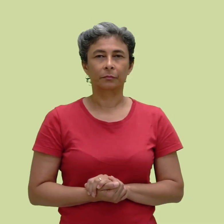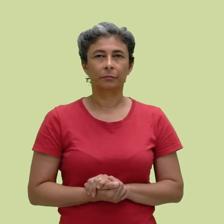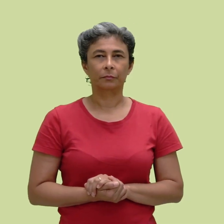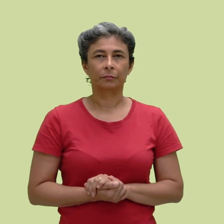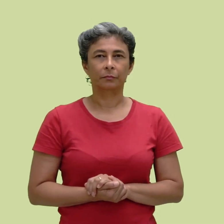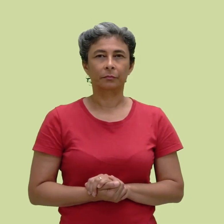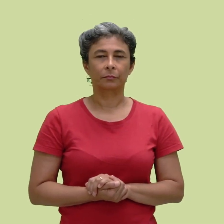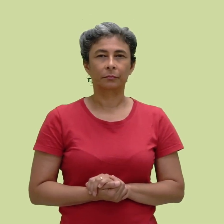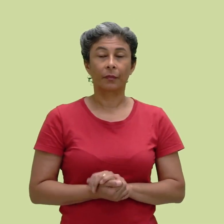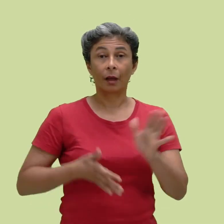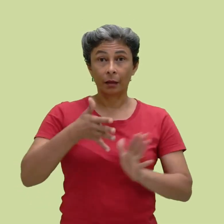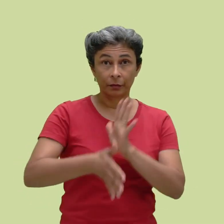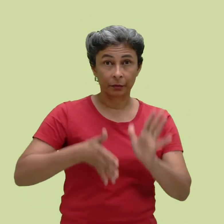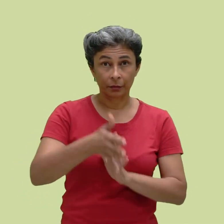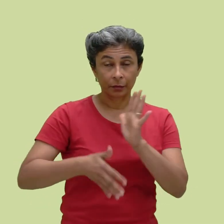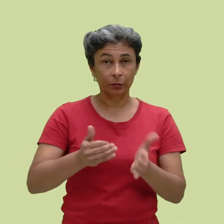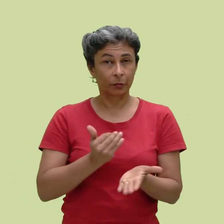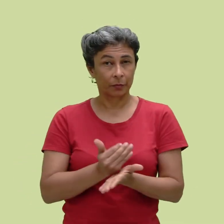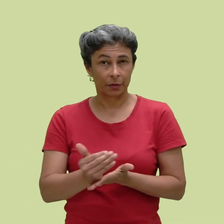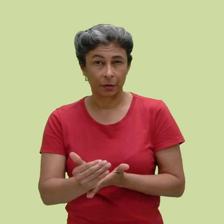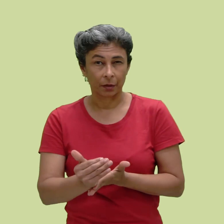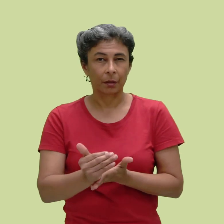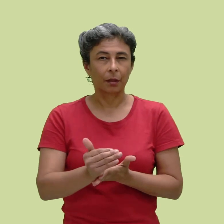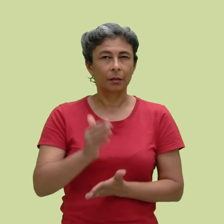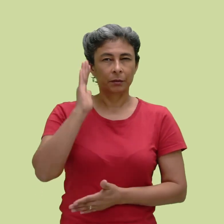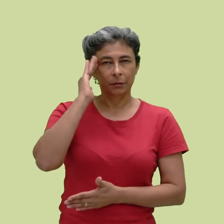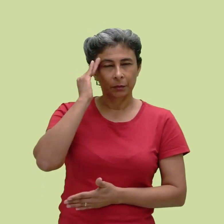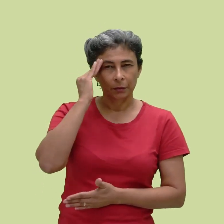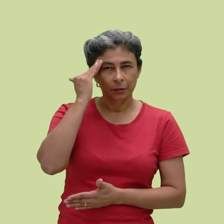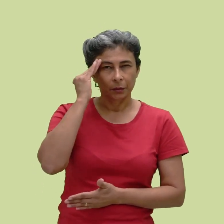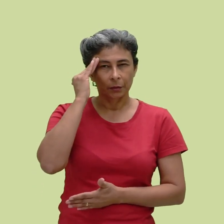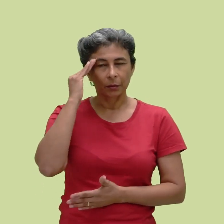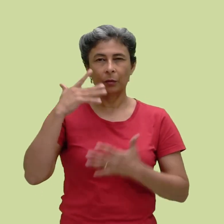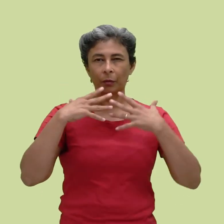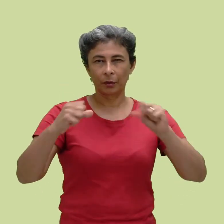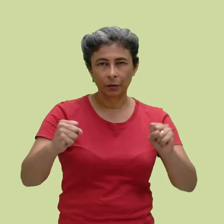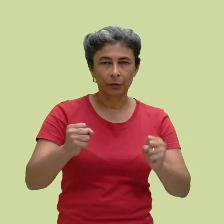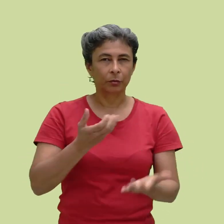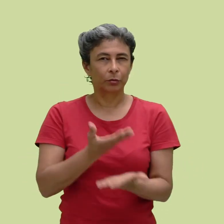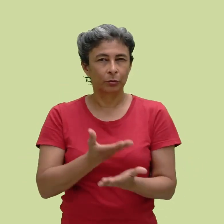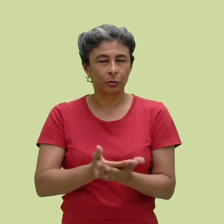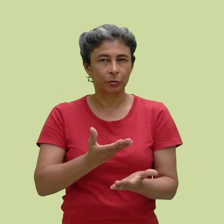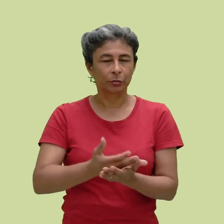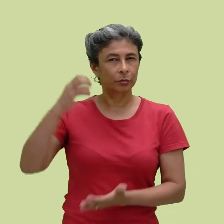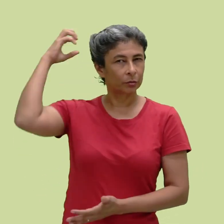As línguas de sinais começaram a ser reconhecidas como línguas a partir dos estudos de Stockel nos anos